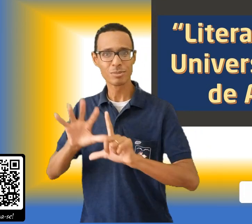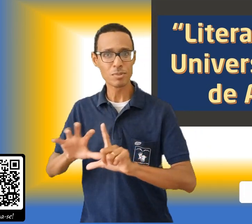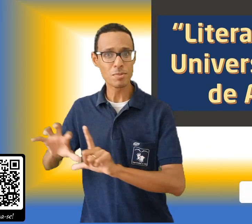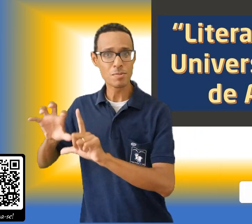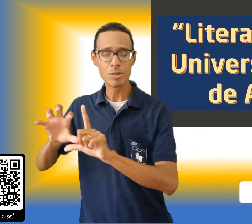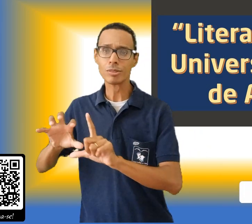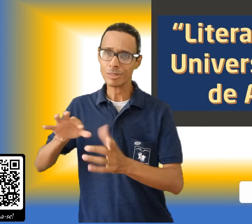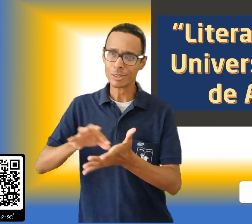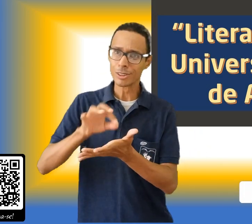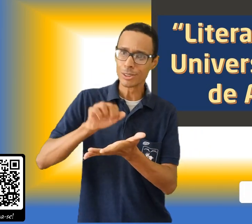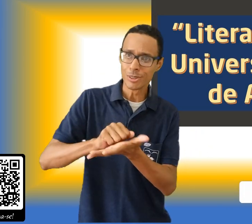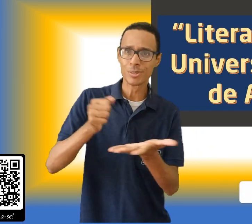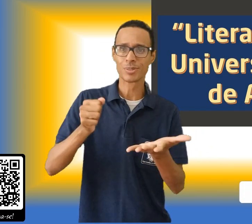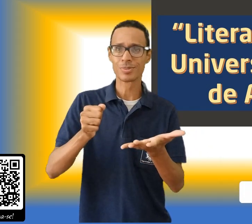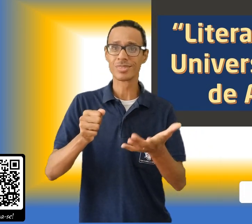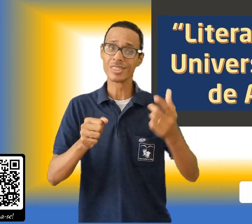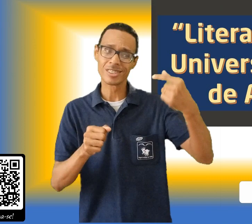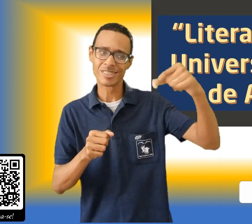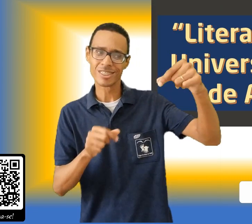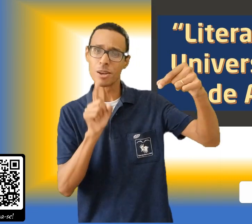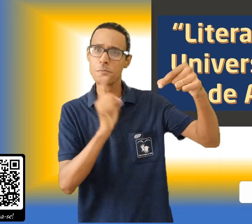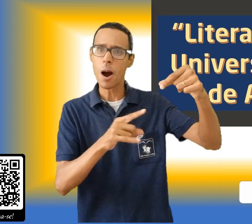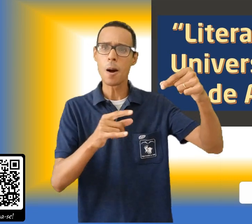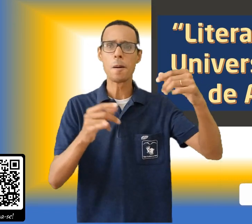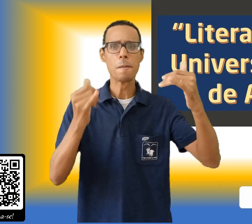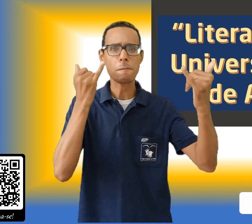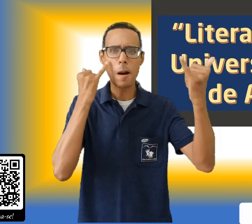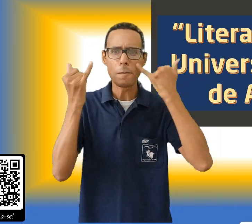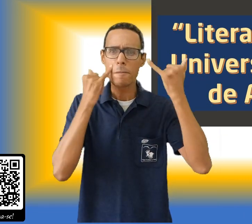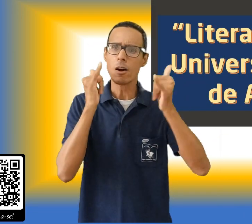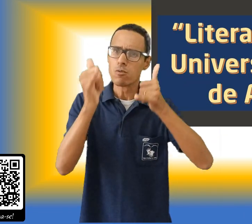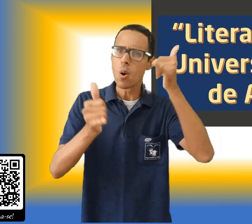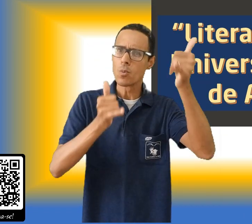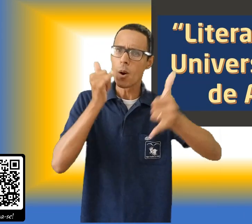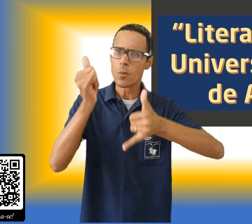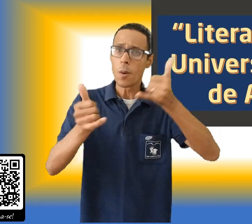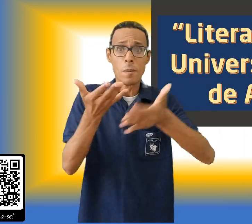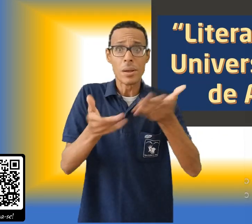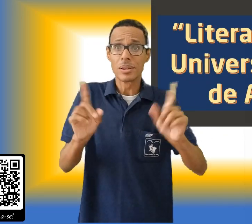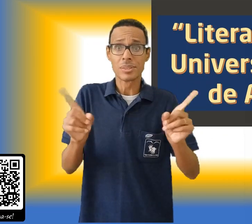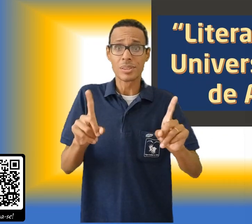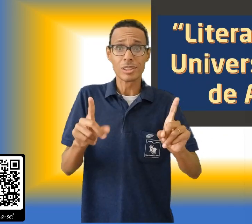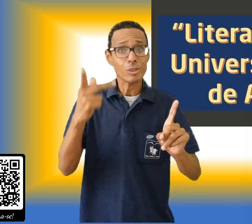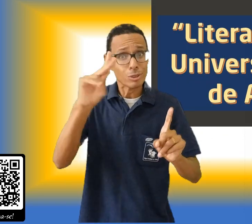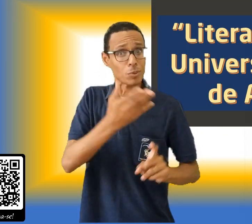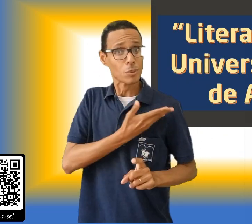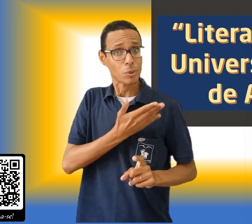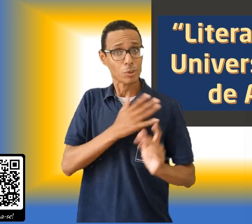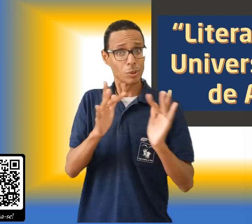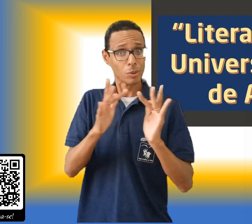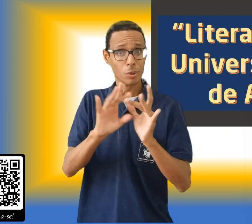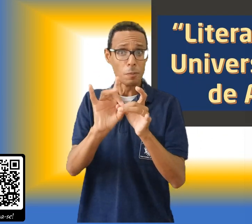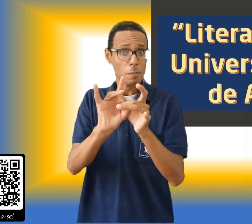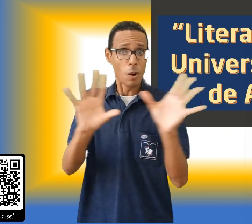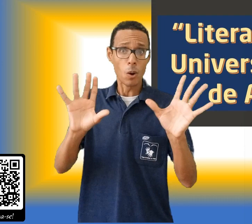inscrever, ative o sininho de notificações e compartilhe com seus contatos para apreciar o canal também.